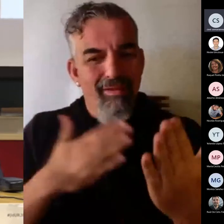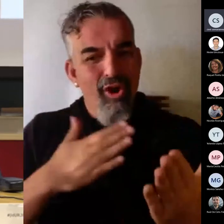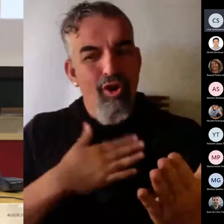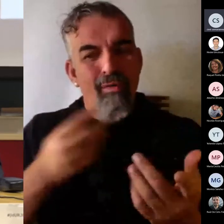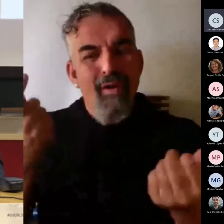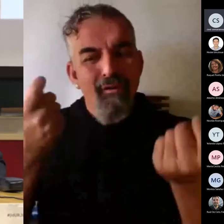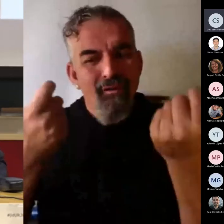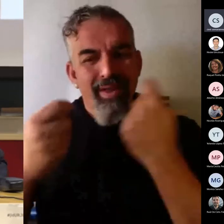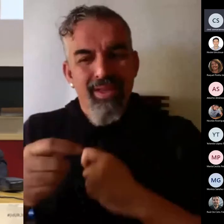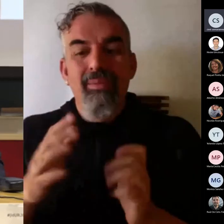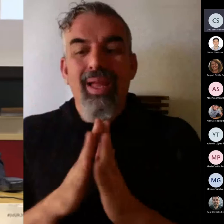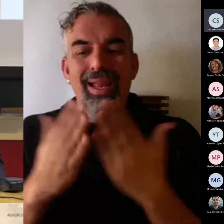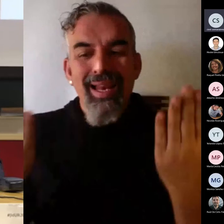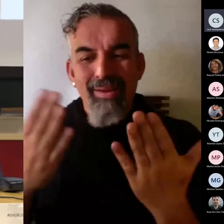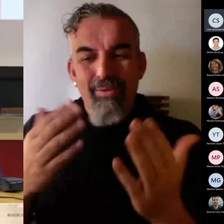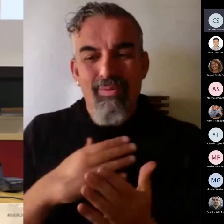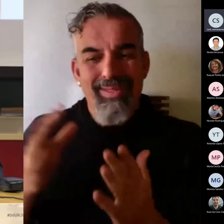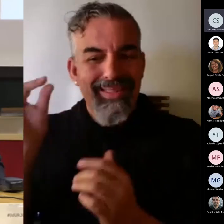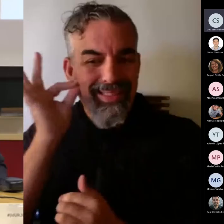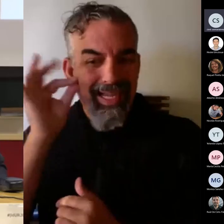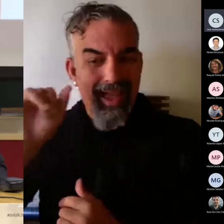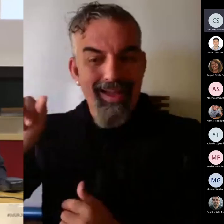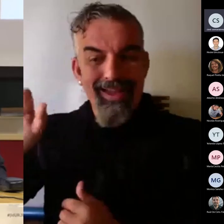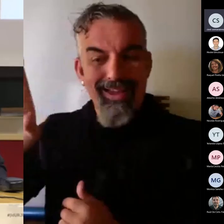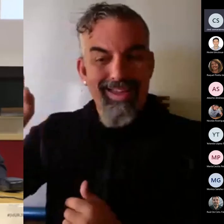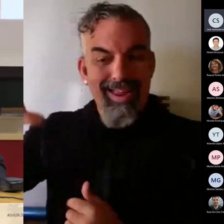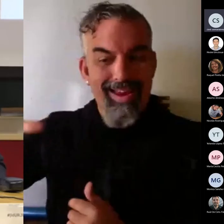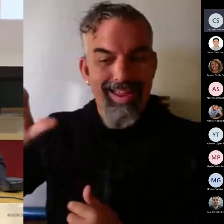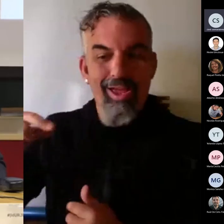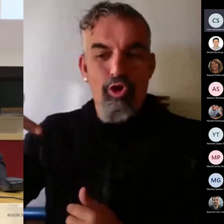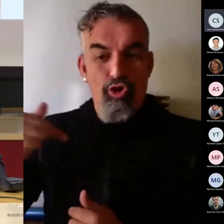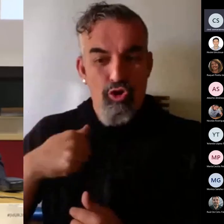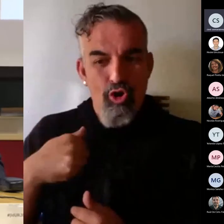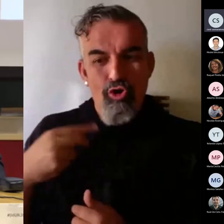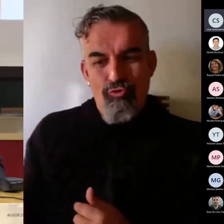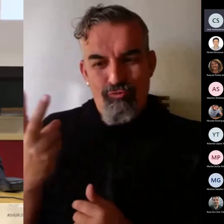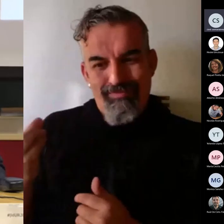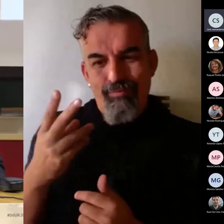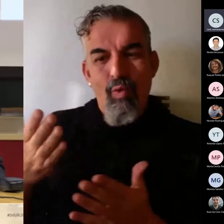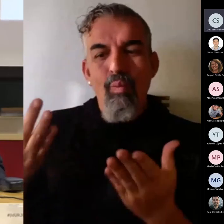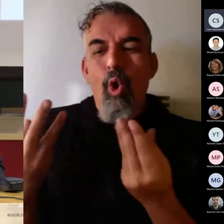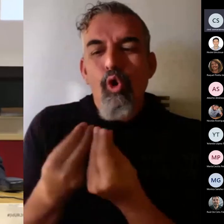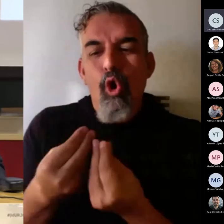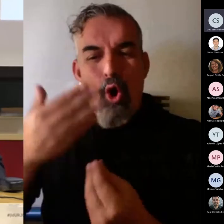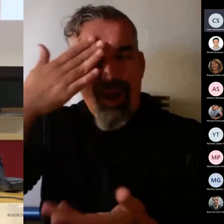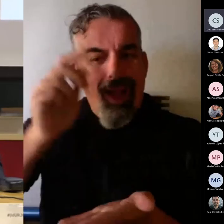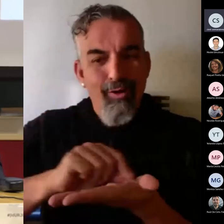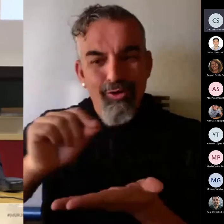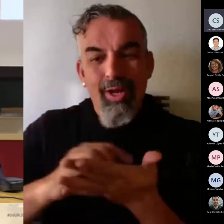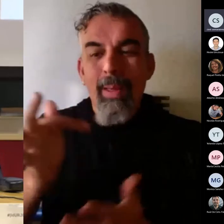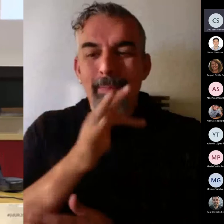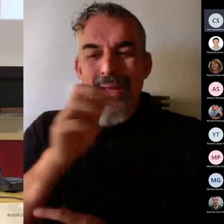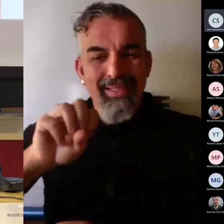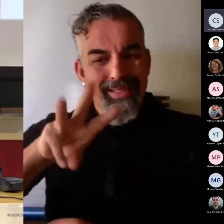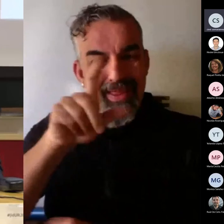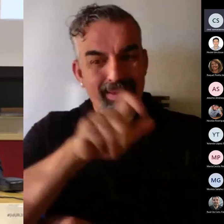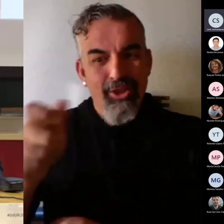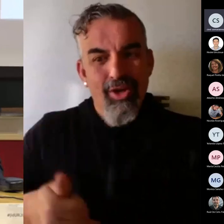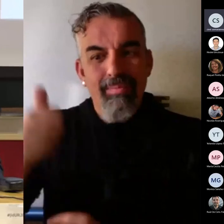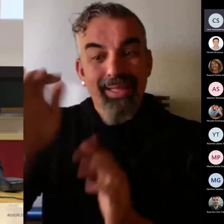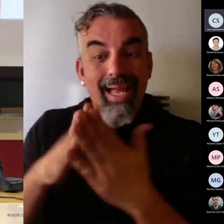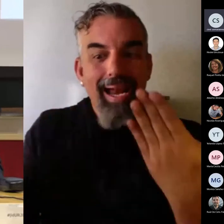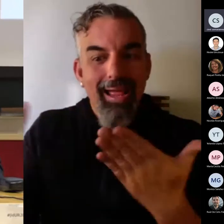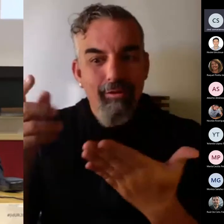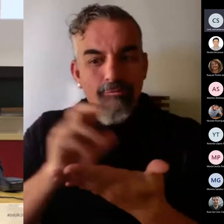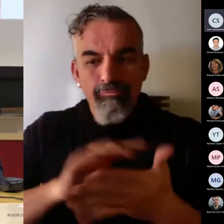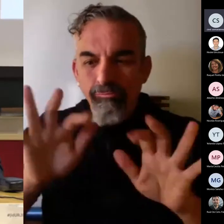lo que escribimos Irene y yo, otras 13 personas más, haciendo un análisis durante